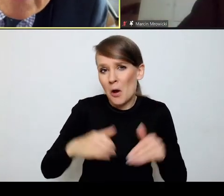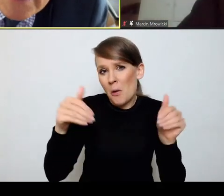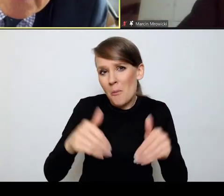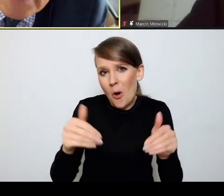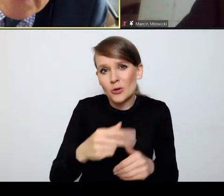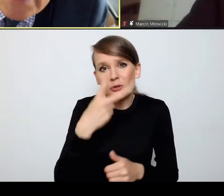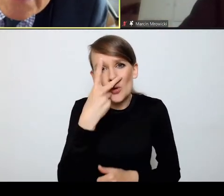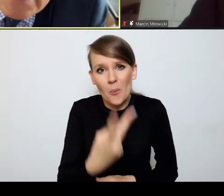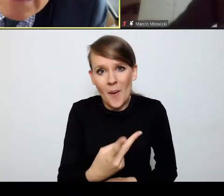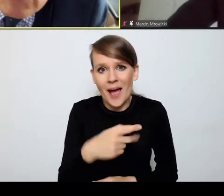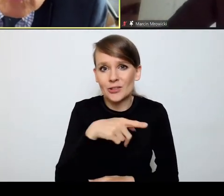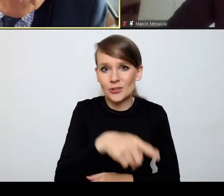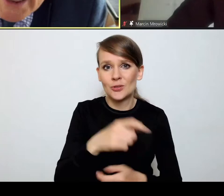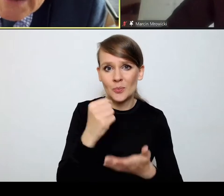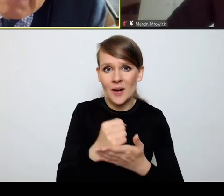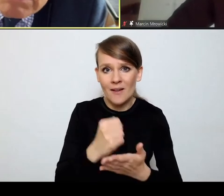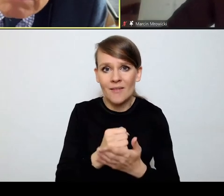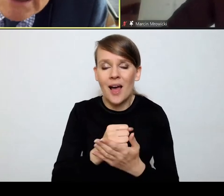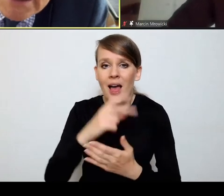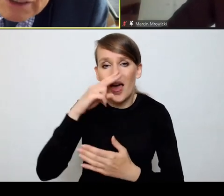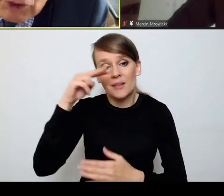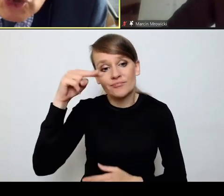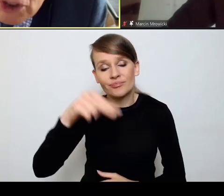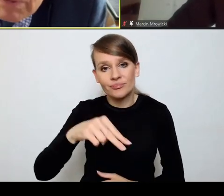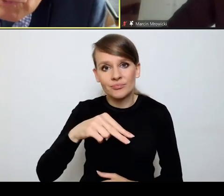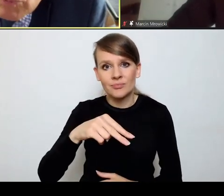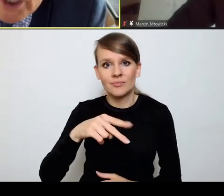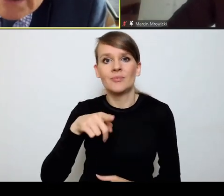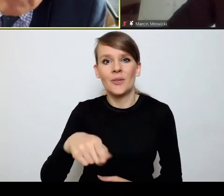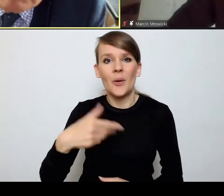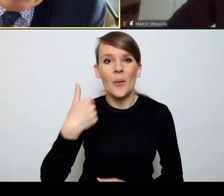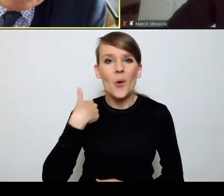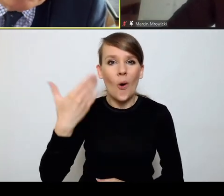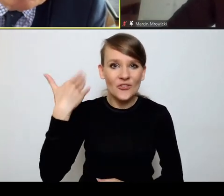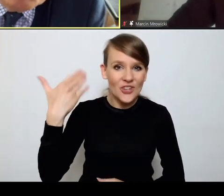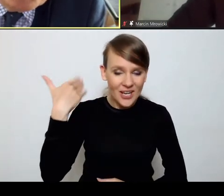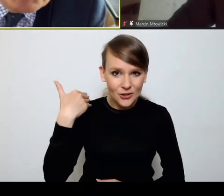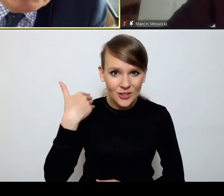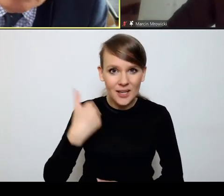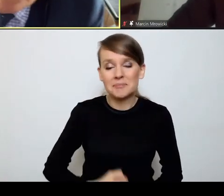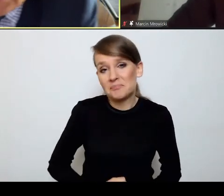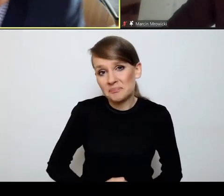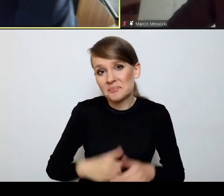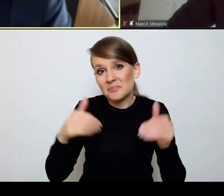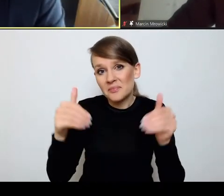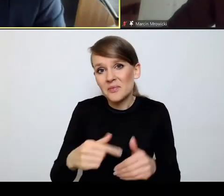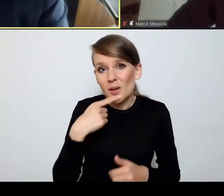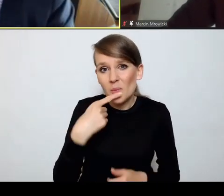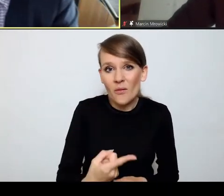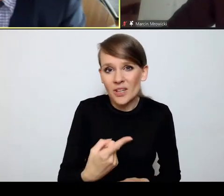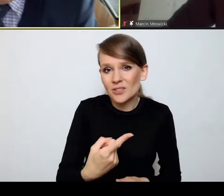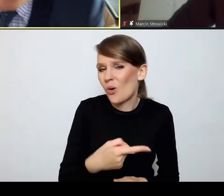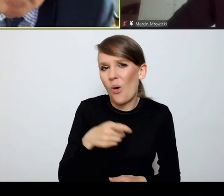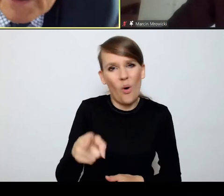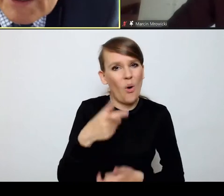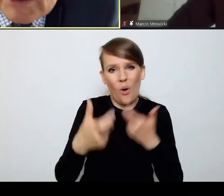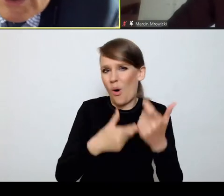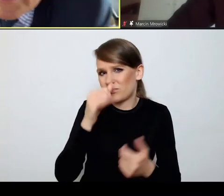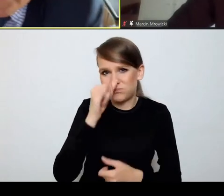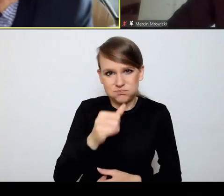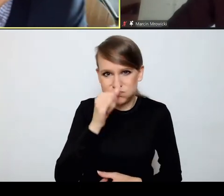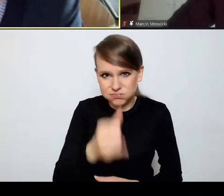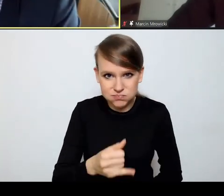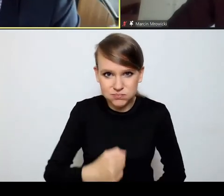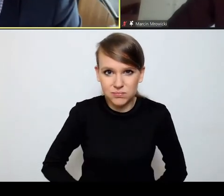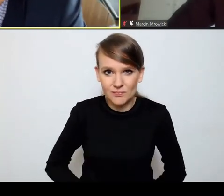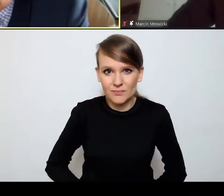zagadnienie z takzotu ptaka, tak jak to czyniłem uprzednio, to powiedziałbym, nie, tego się nie da zrobić, to jest niemożliwe, to się